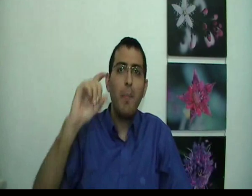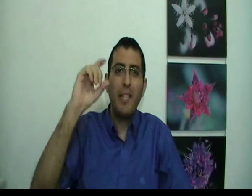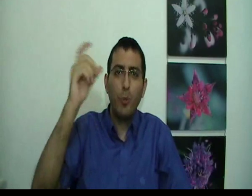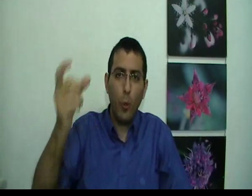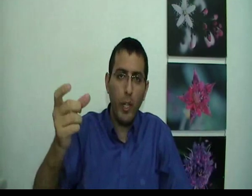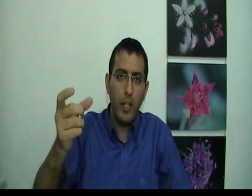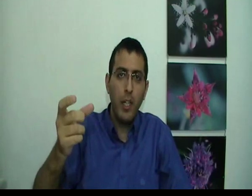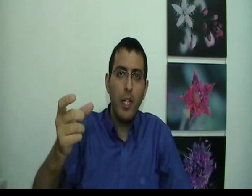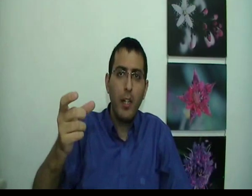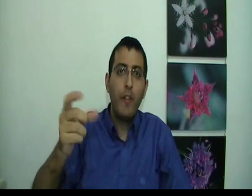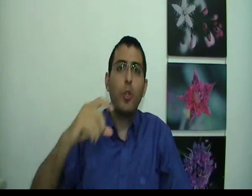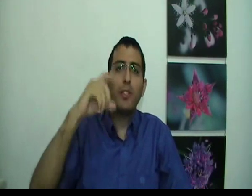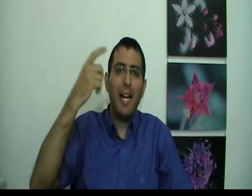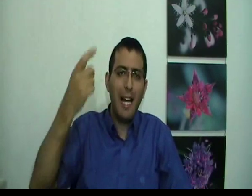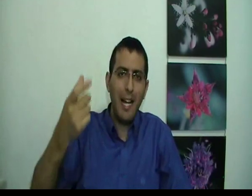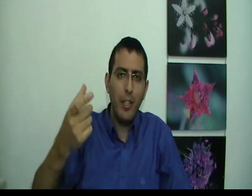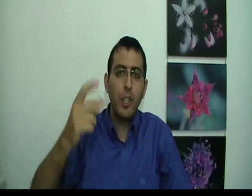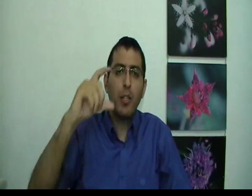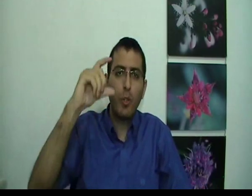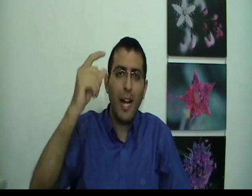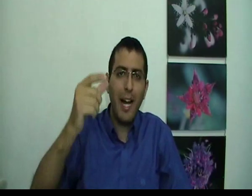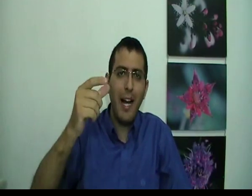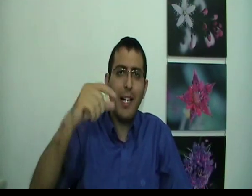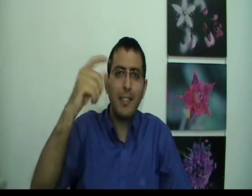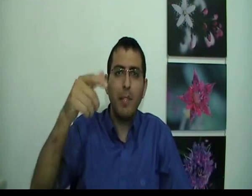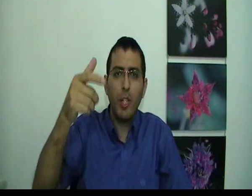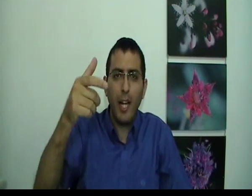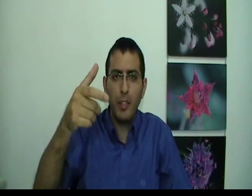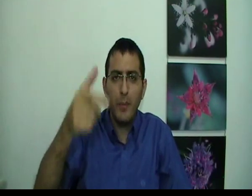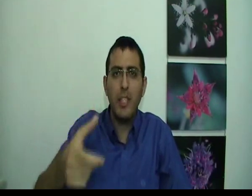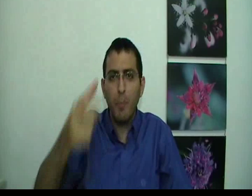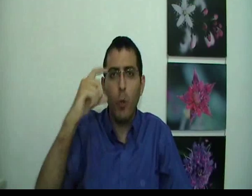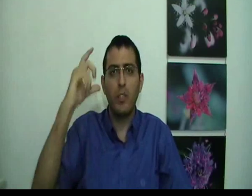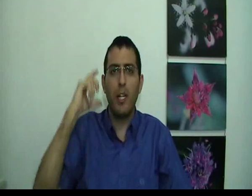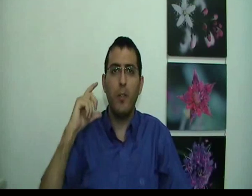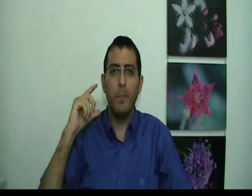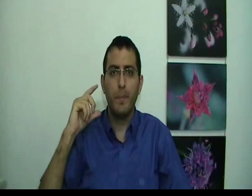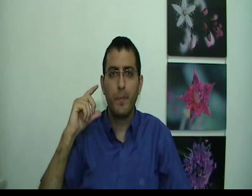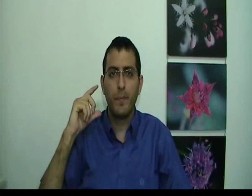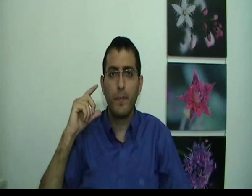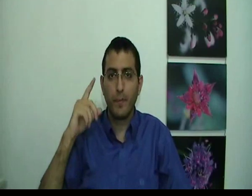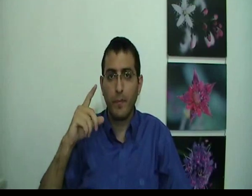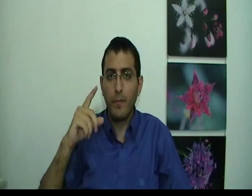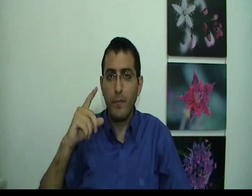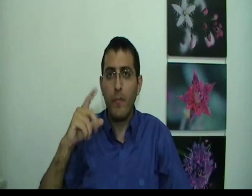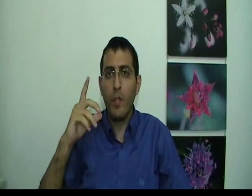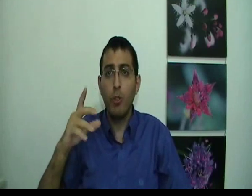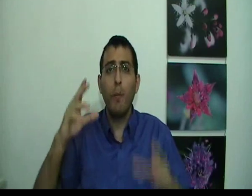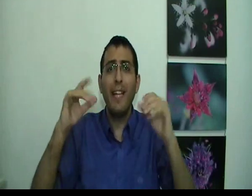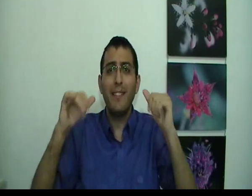ביטוי ותוצאה של התודעה העצמית שלך שנמצאת מחוץ לחלום. זאת אומרת, אתה